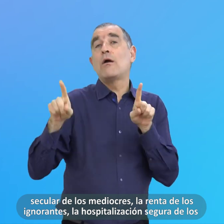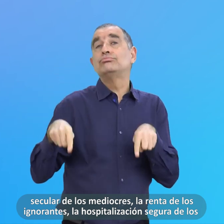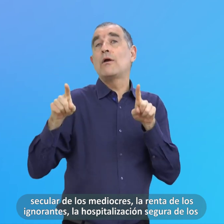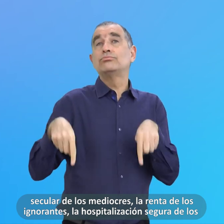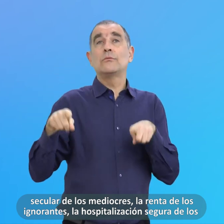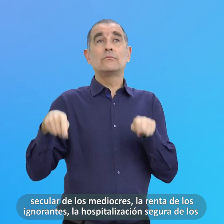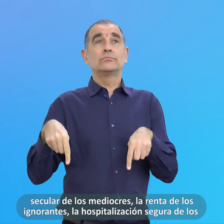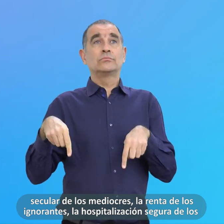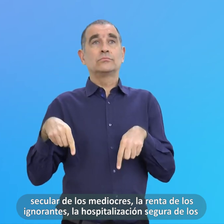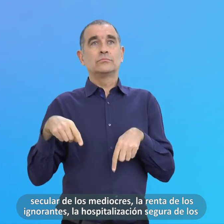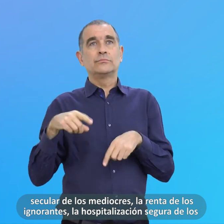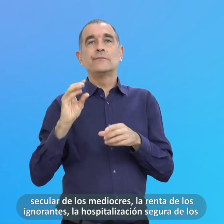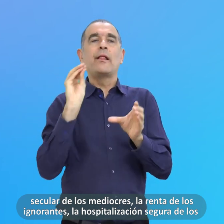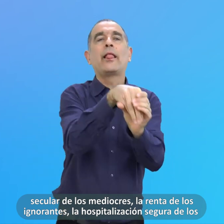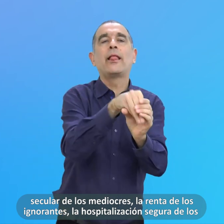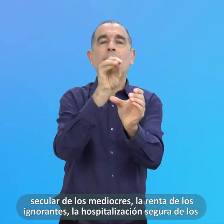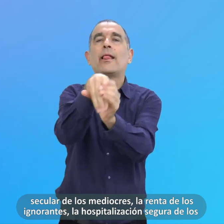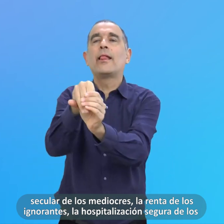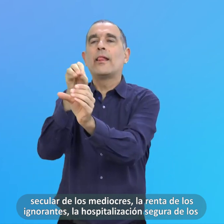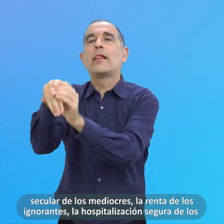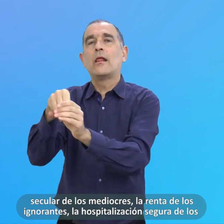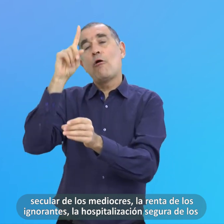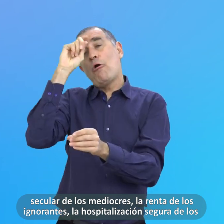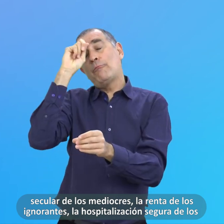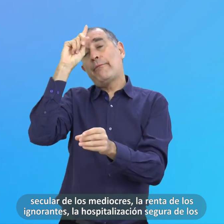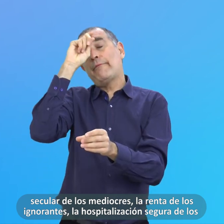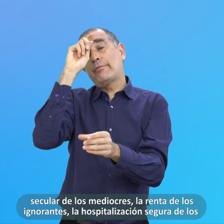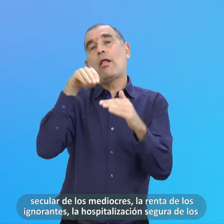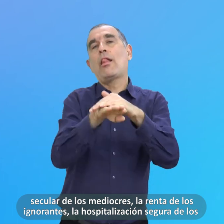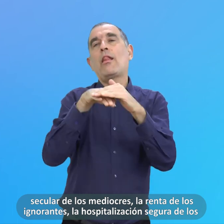La hospitalización segura de los invalidos